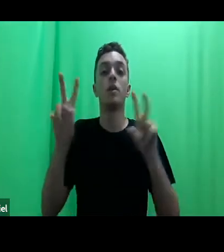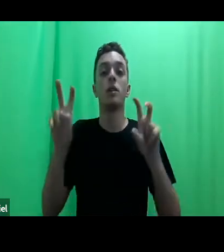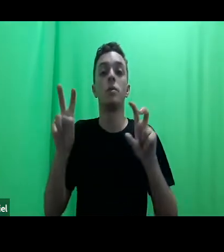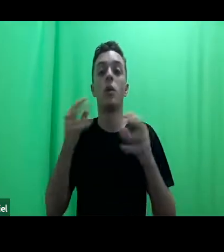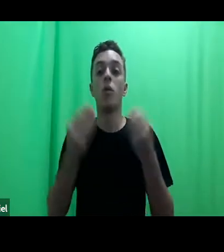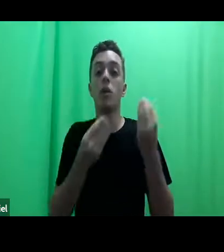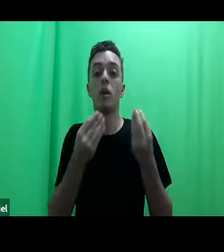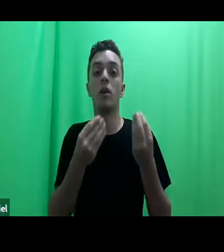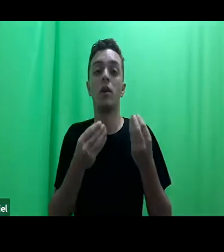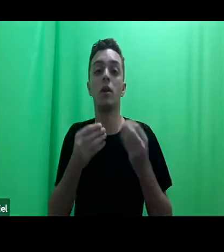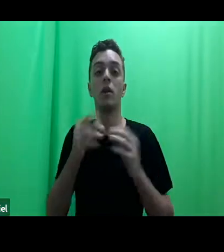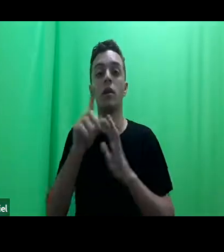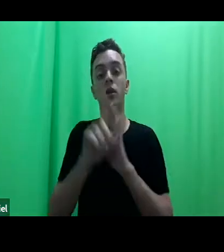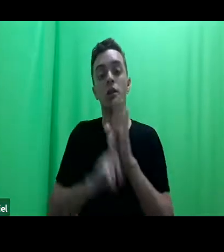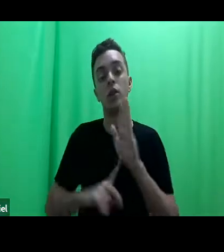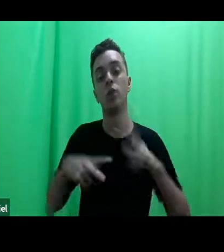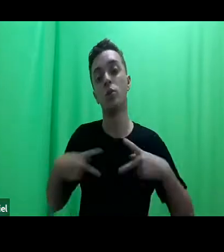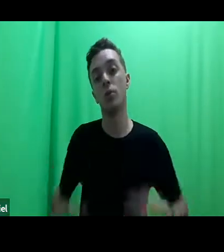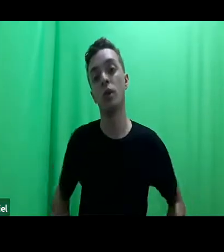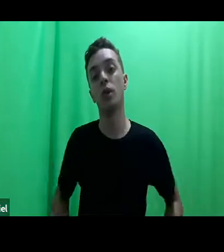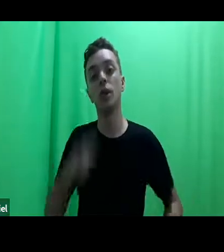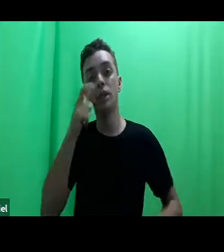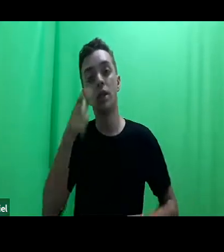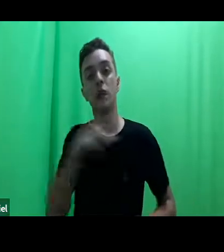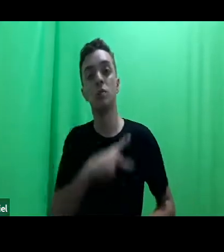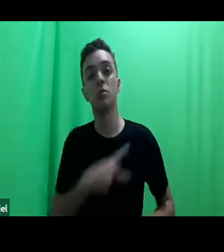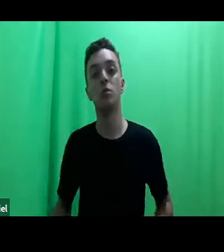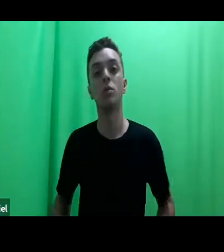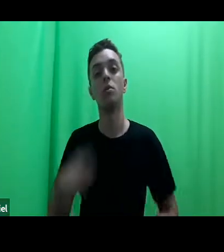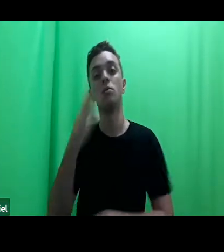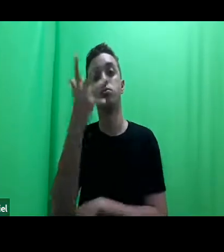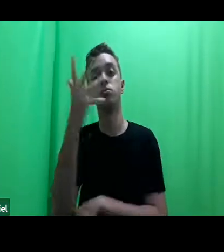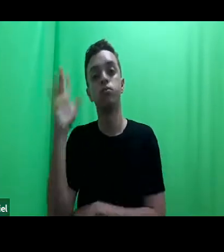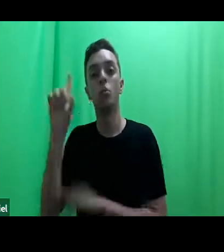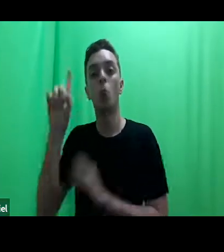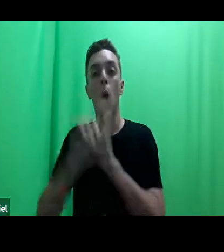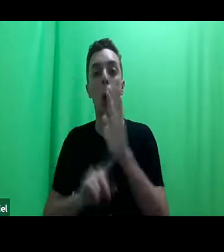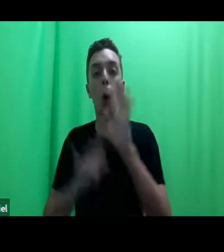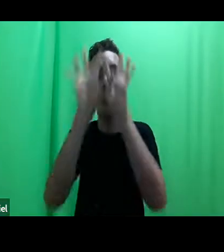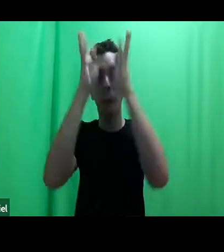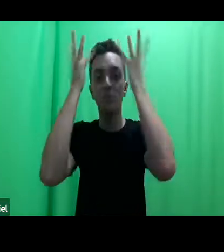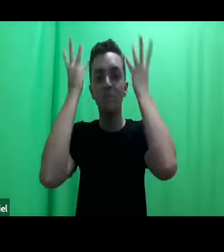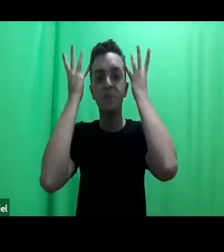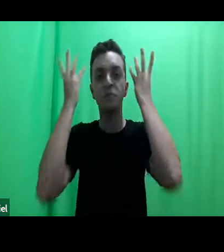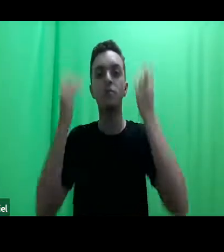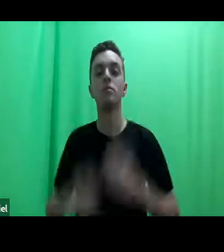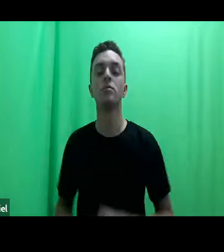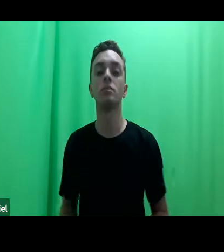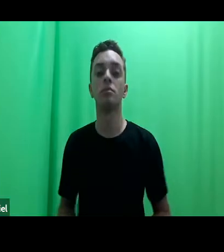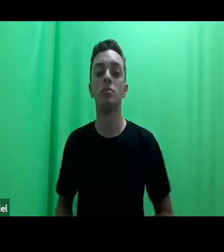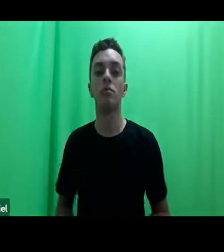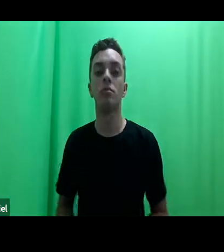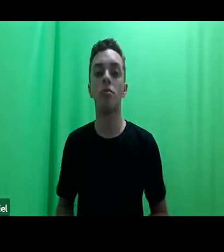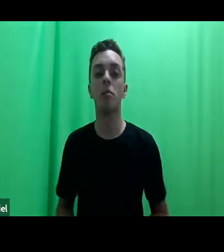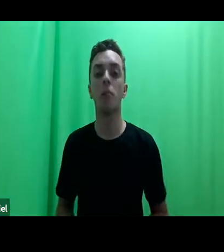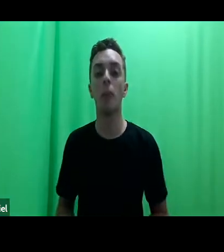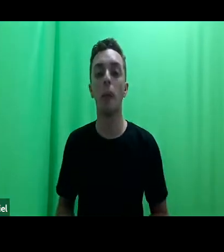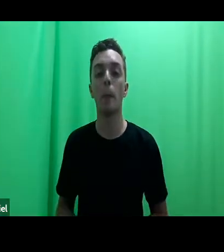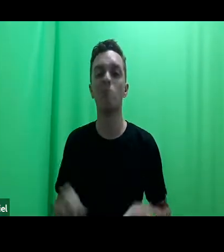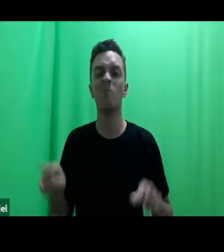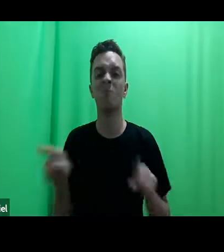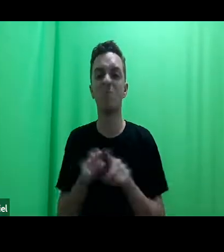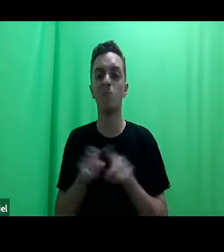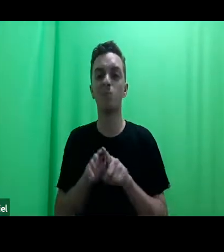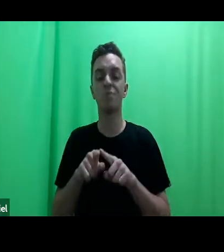e de interesse público, meio ambiente, direitos indígenas, migrantes, etc. E, desde então, esse